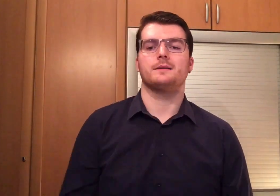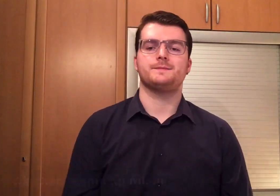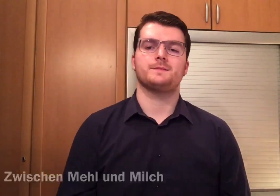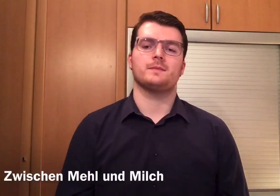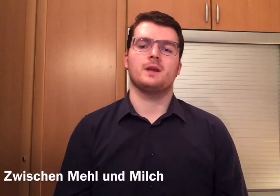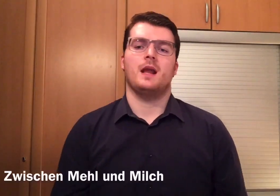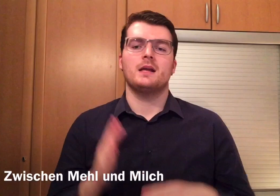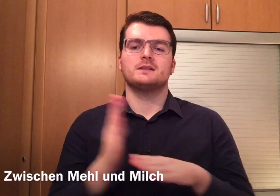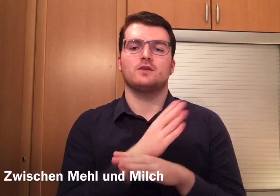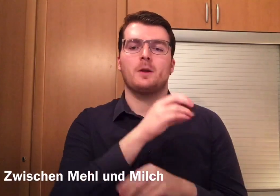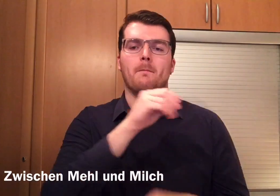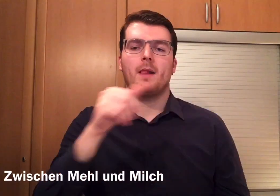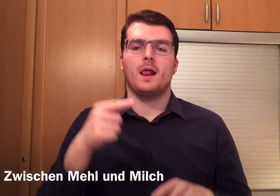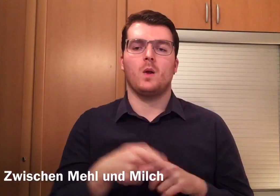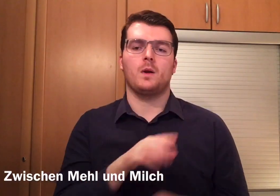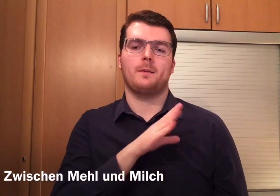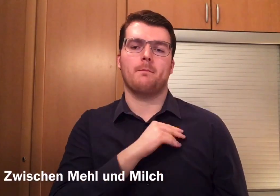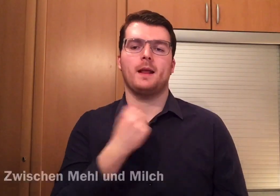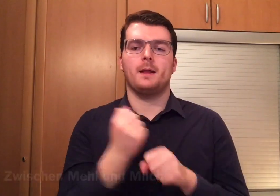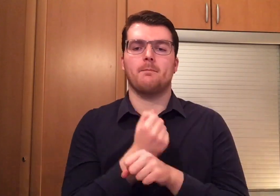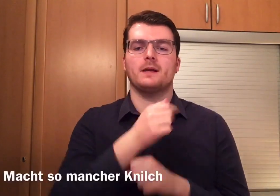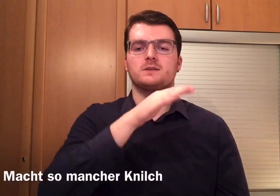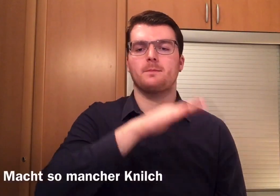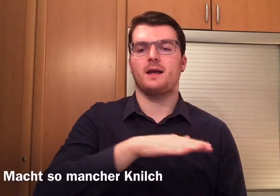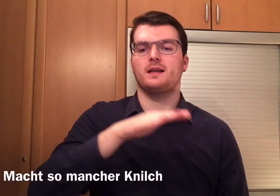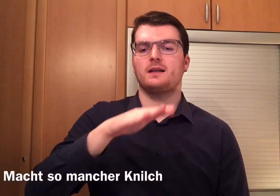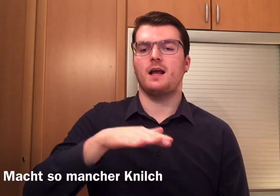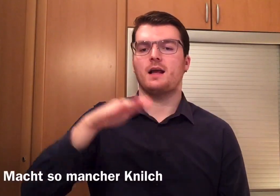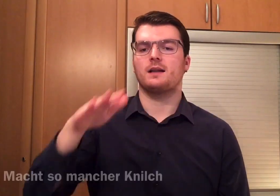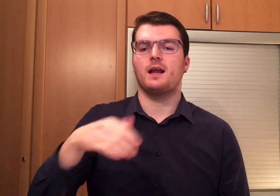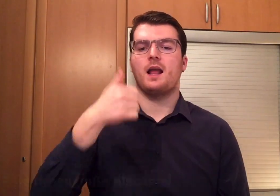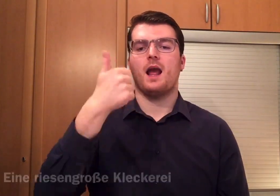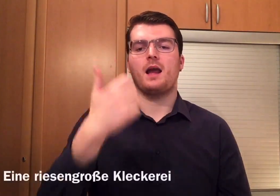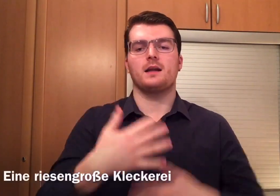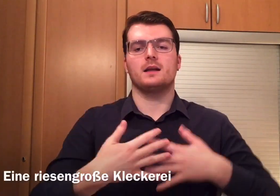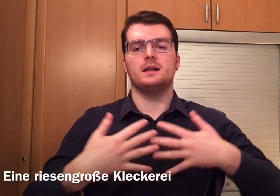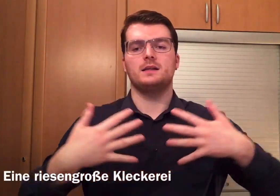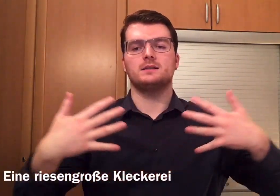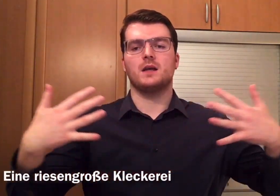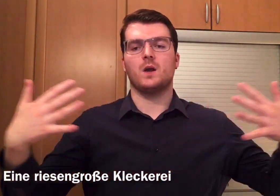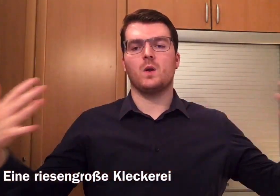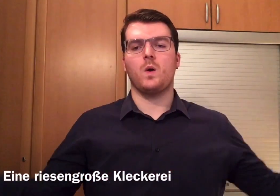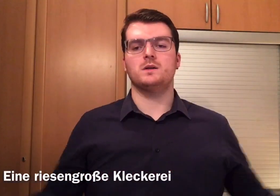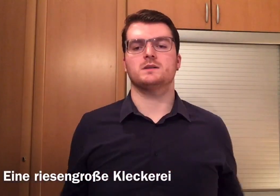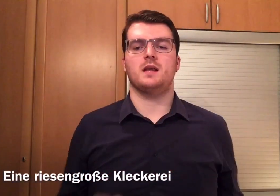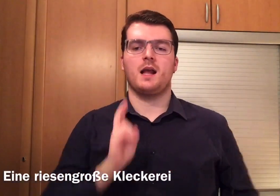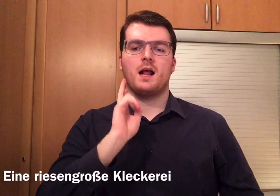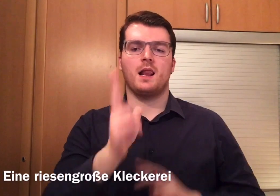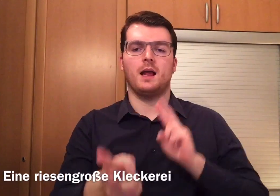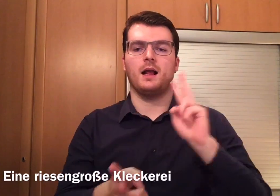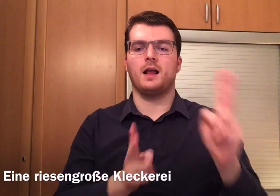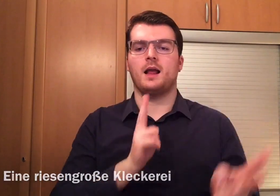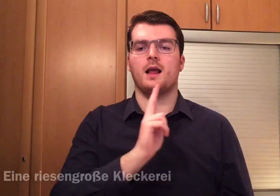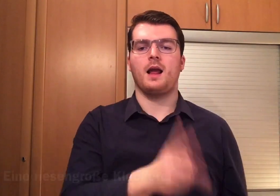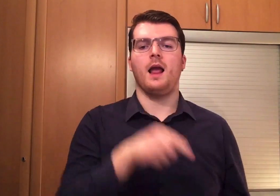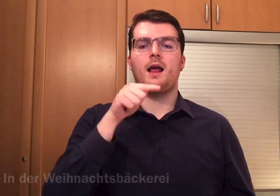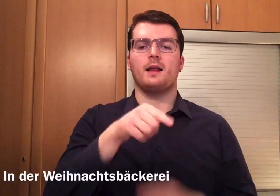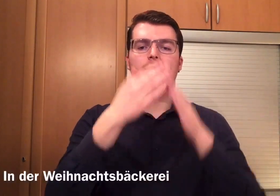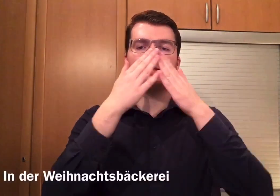Zwischen Mehl und Milch Macht so mancher Knick Eine riesengroße Kleckerei In der